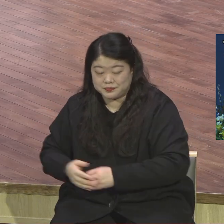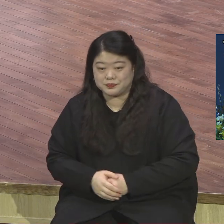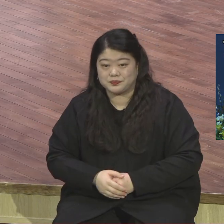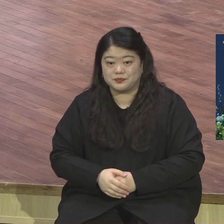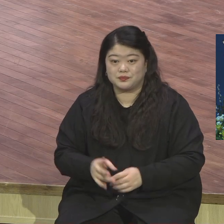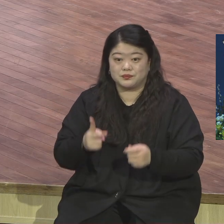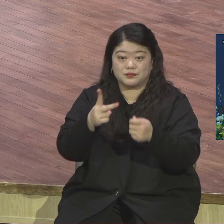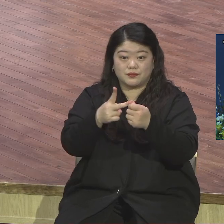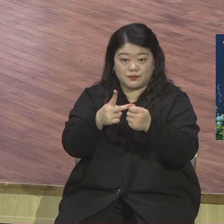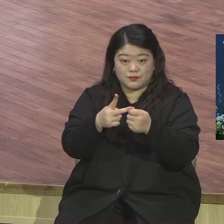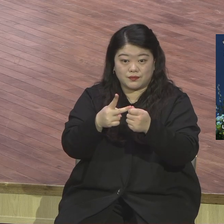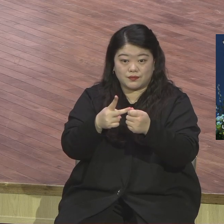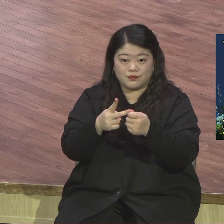18절 봅니다. 18절